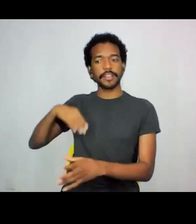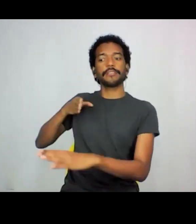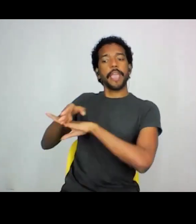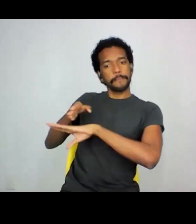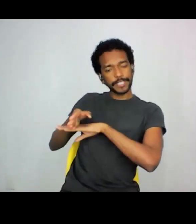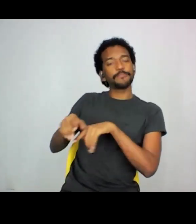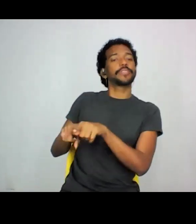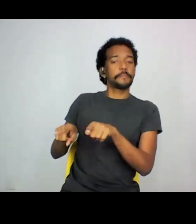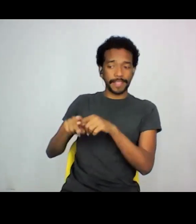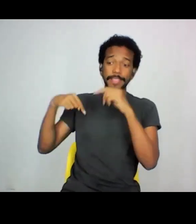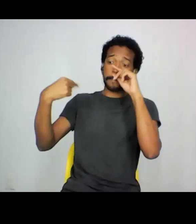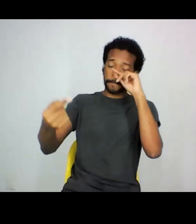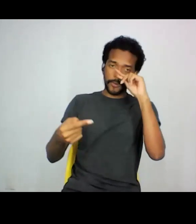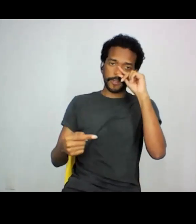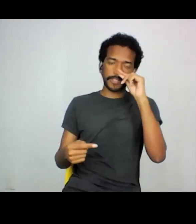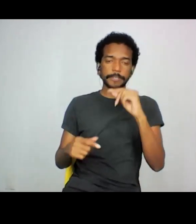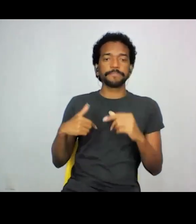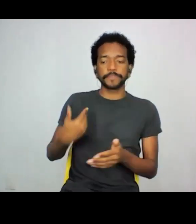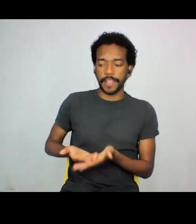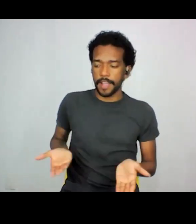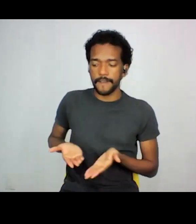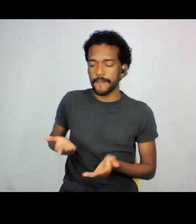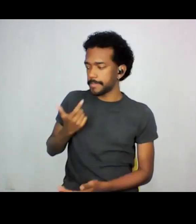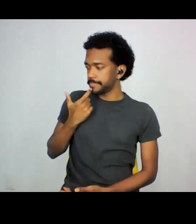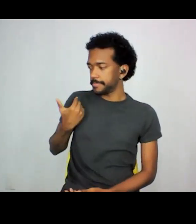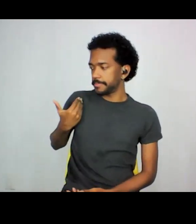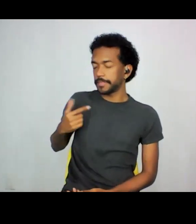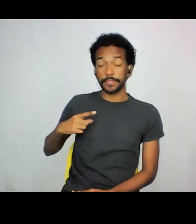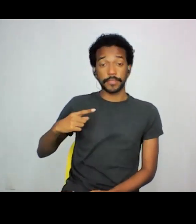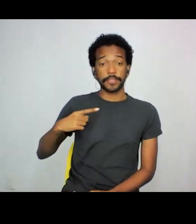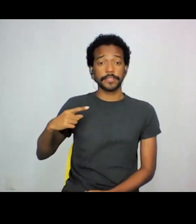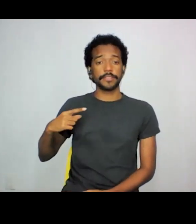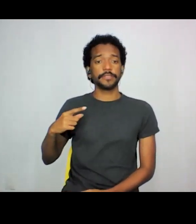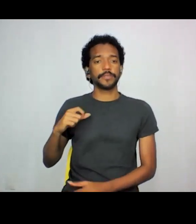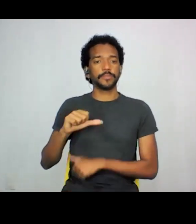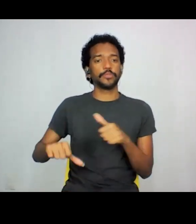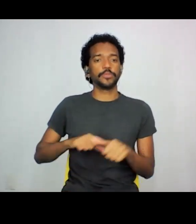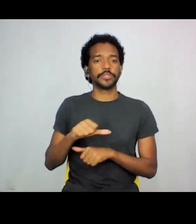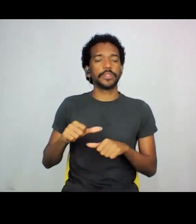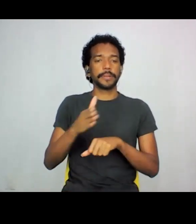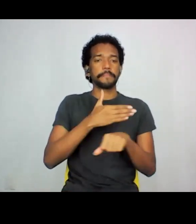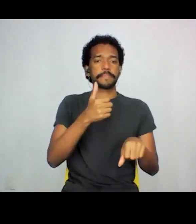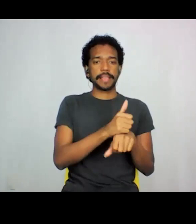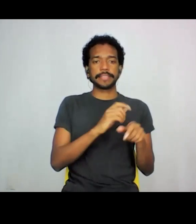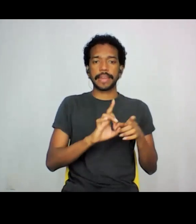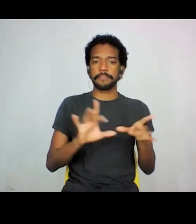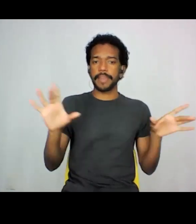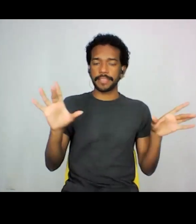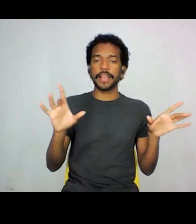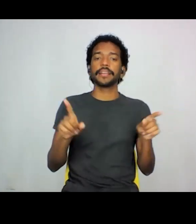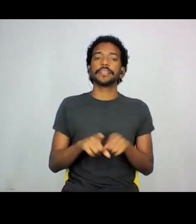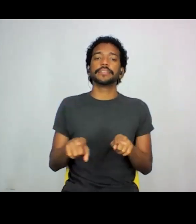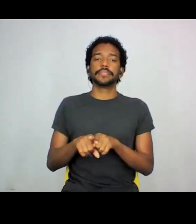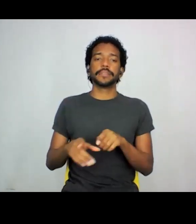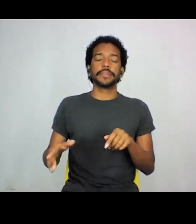e aí, mais recentemente, teve a, a mudança, né, do bairro da Praça da Liberdade, pra, Praça